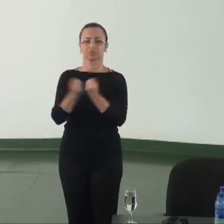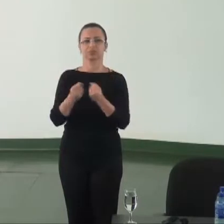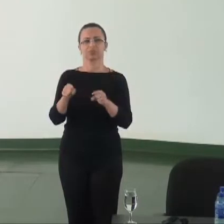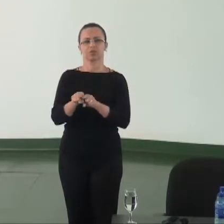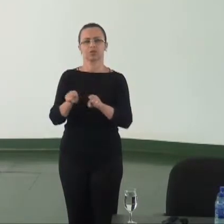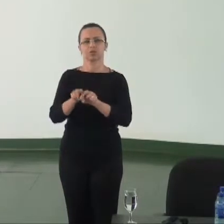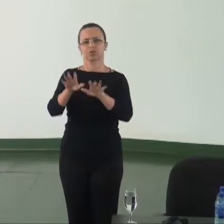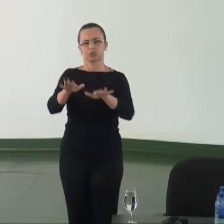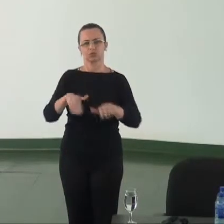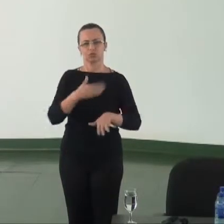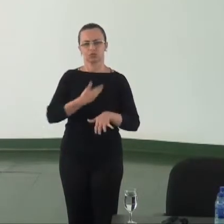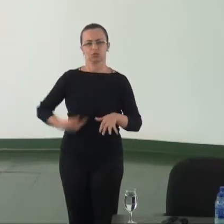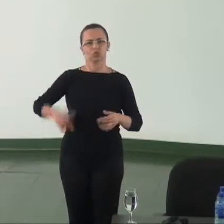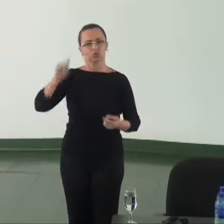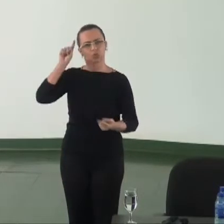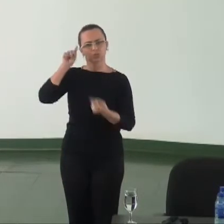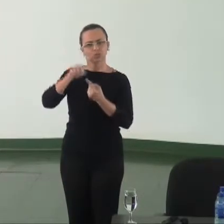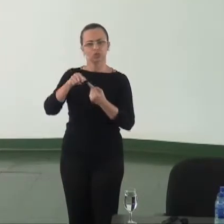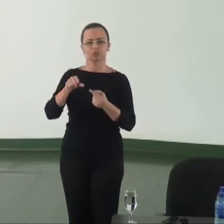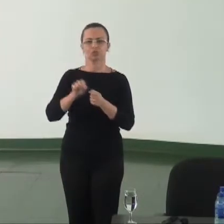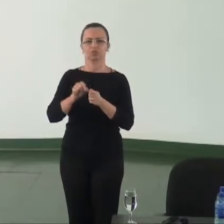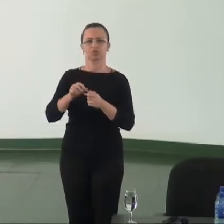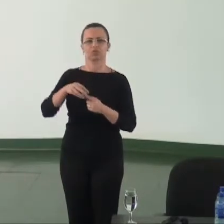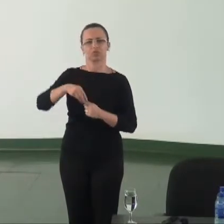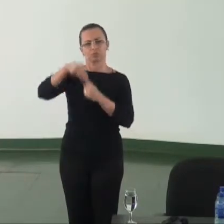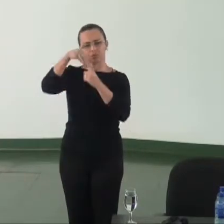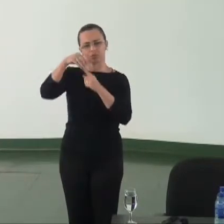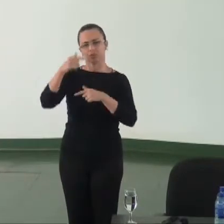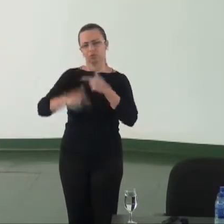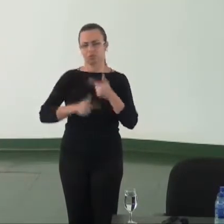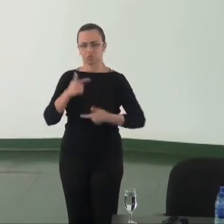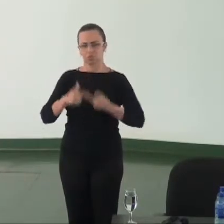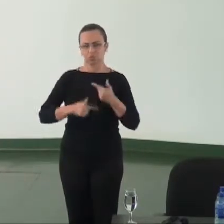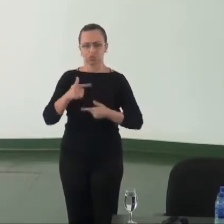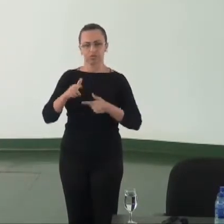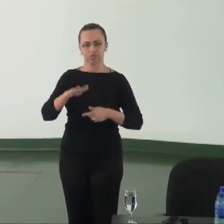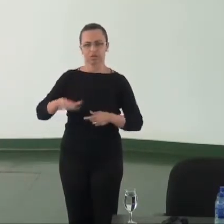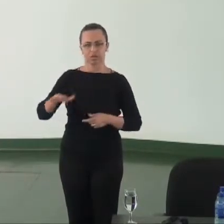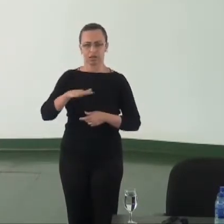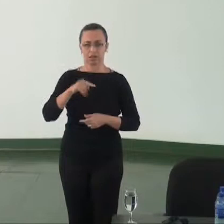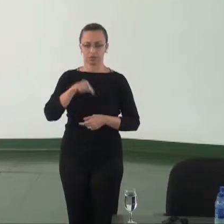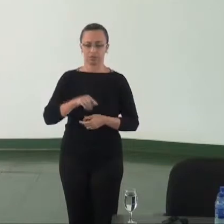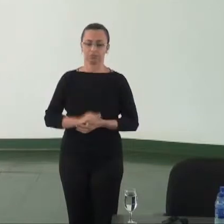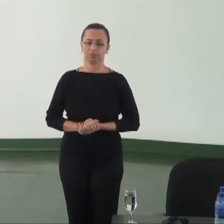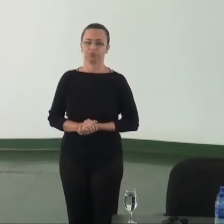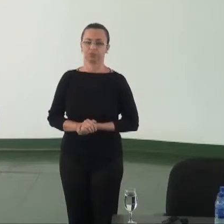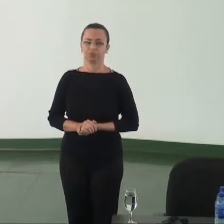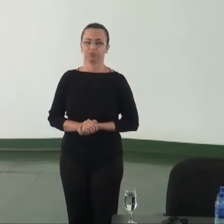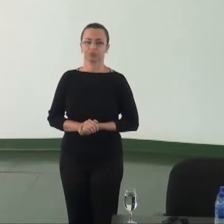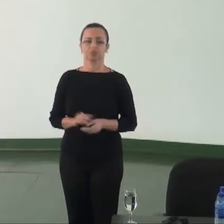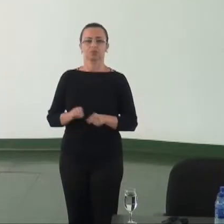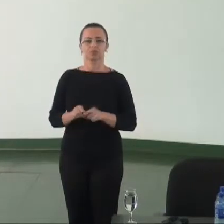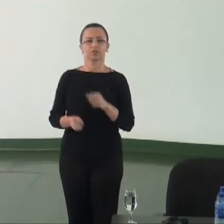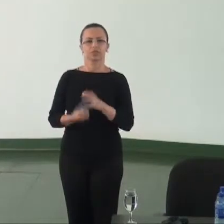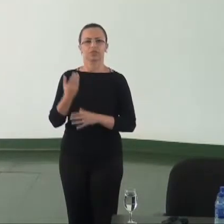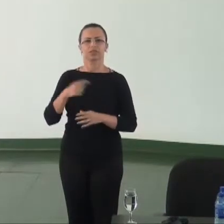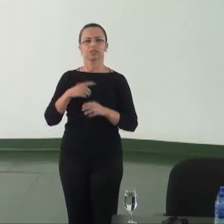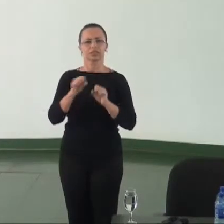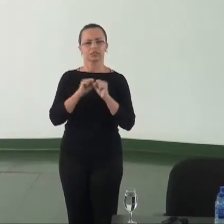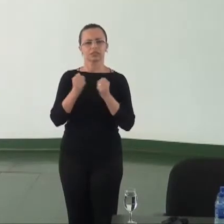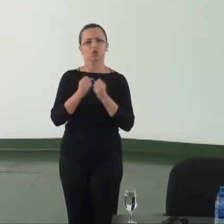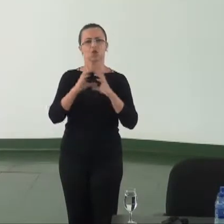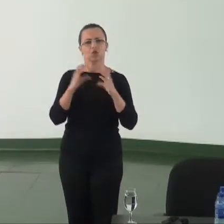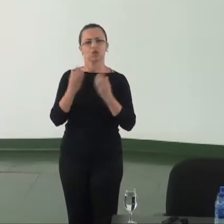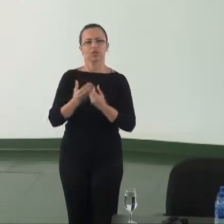audiências públicas com o objetivo de definir as prioridades de atuação nessa área realizar ciclos de conferências